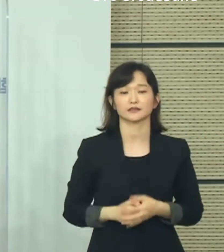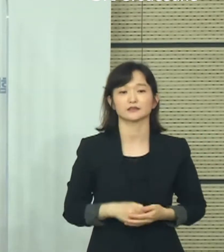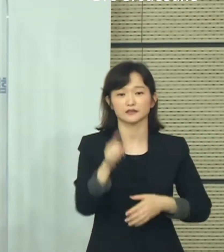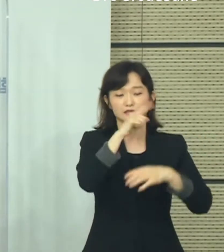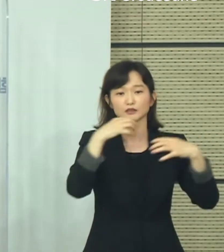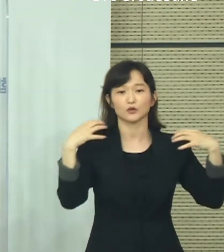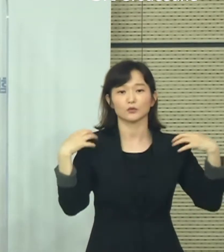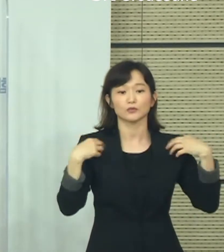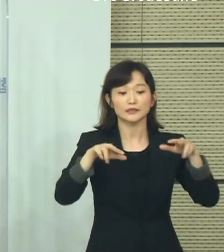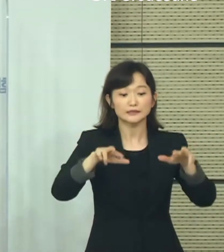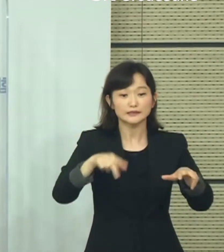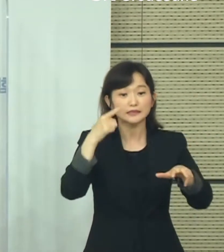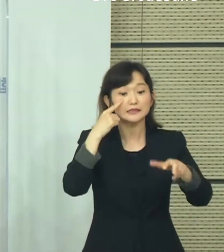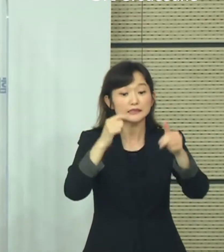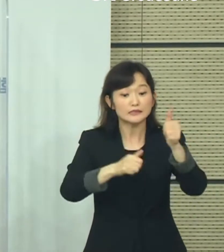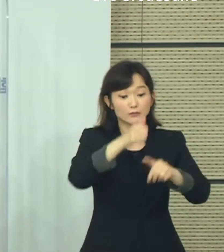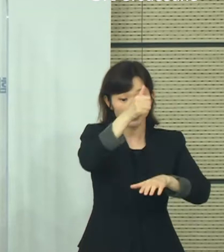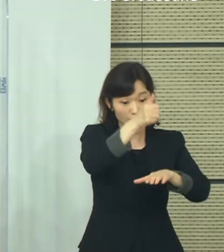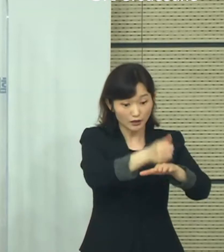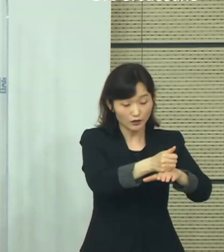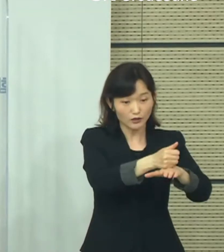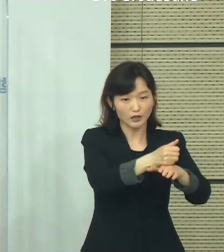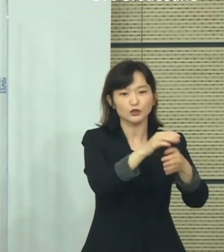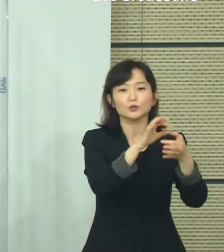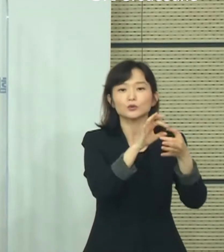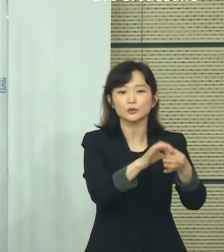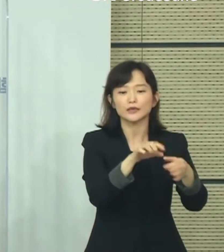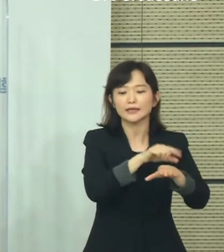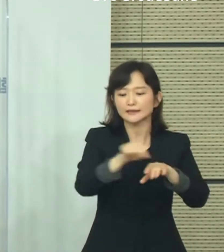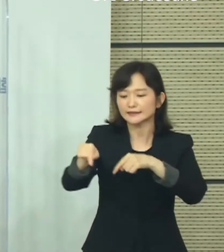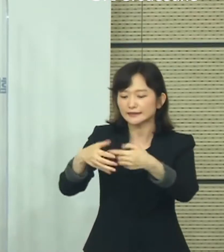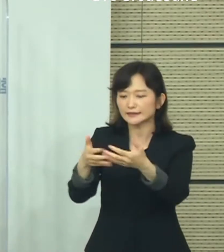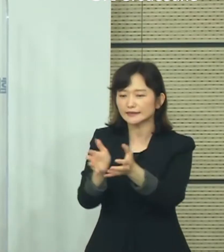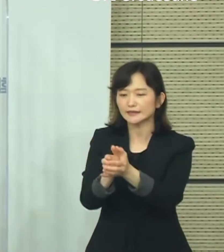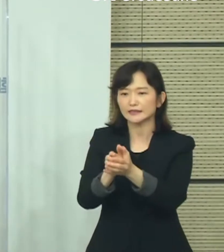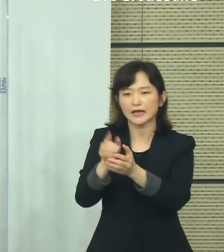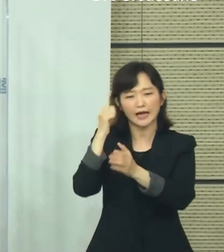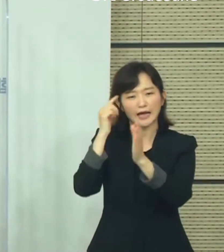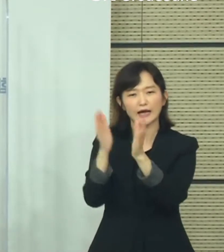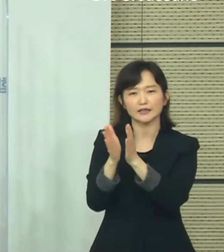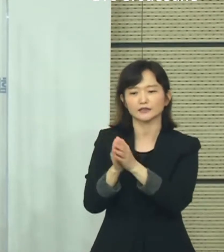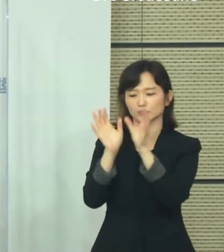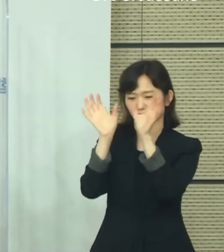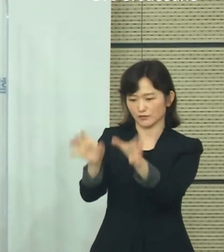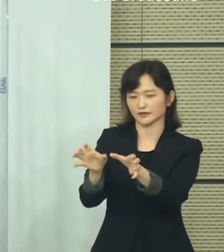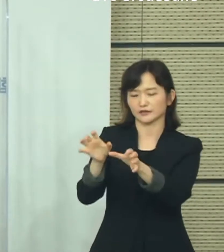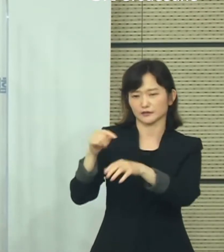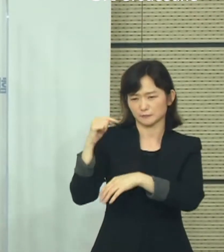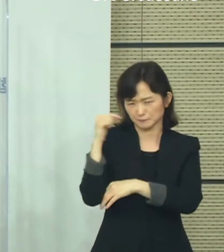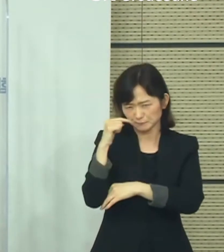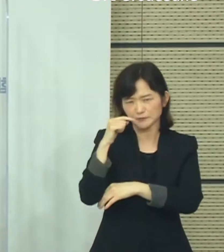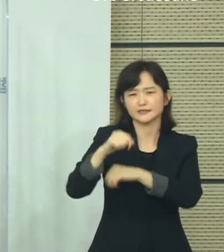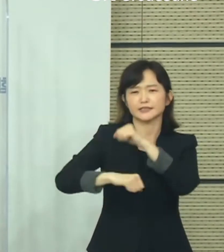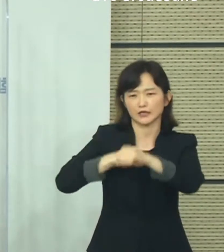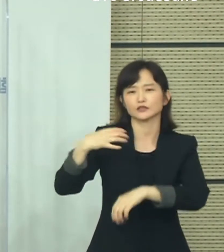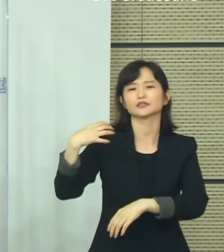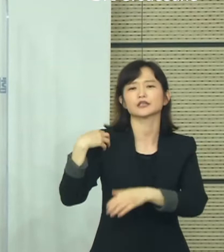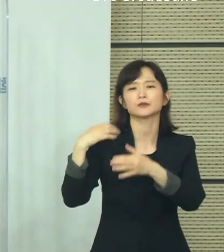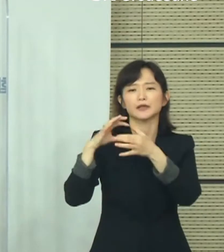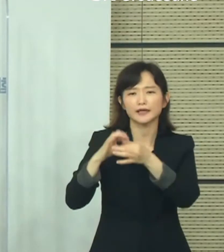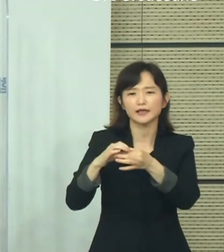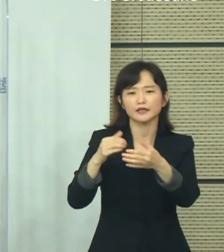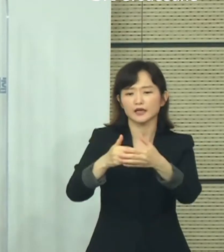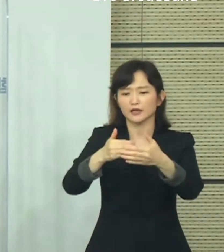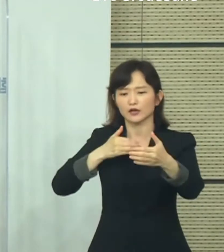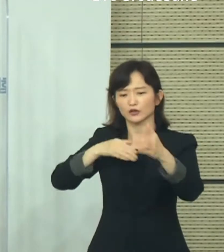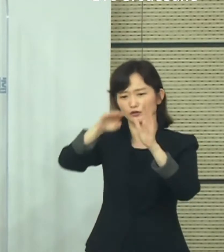이러한 시범 적용 결과를 바탕으로 지자체의 자율권을 강화하고 자율과 책임에 근거한 그리두기